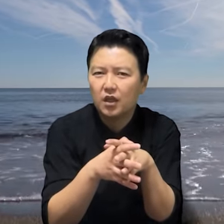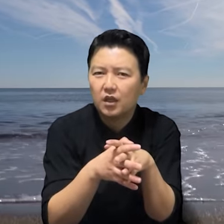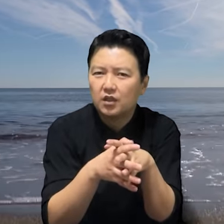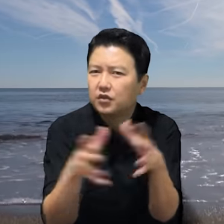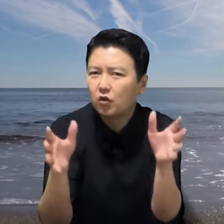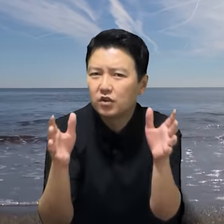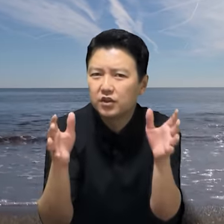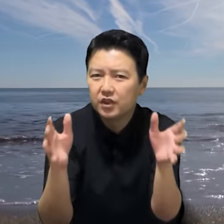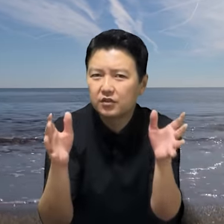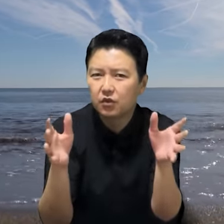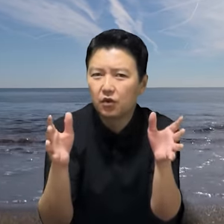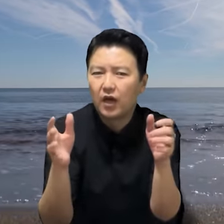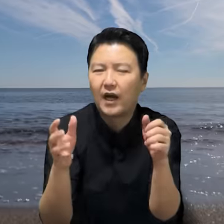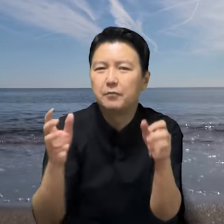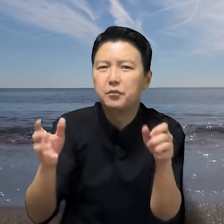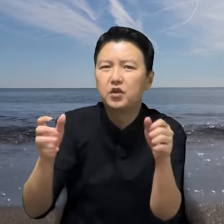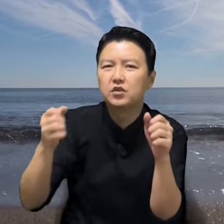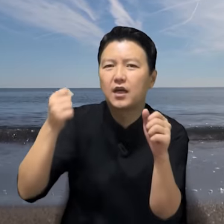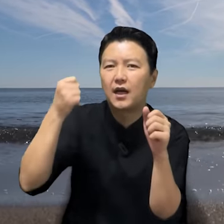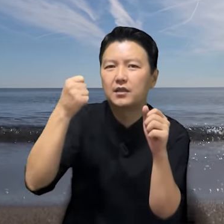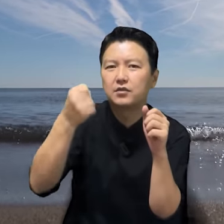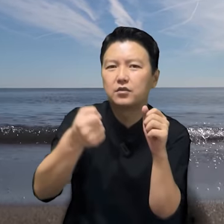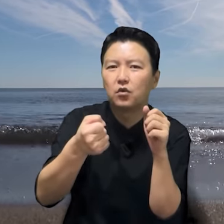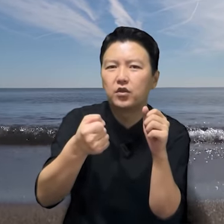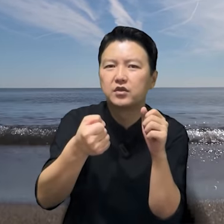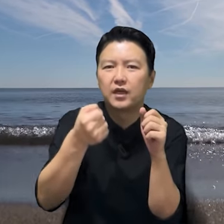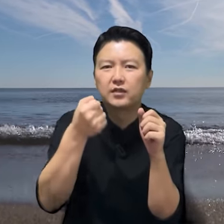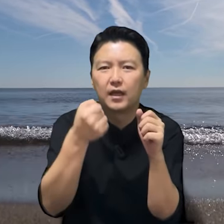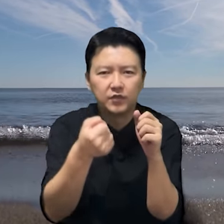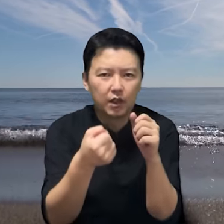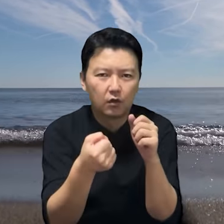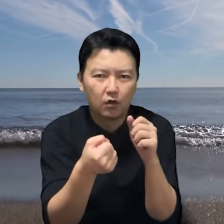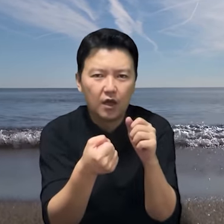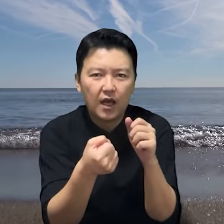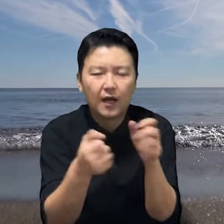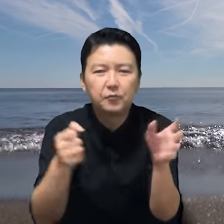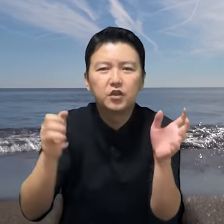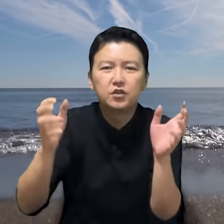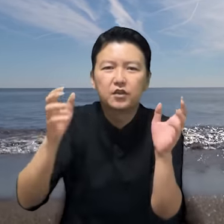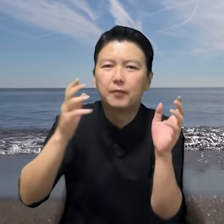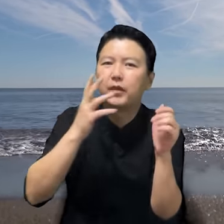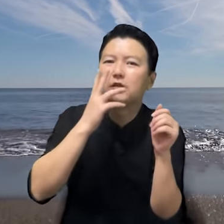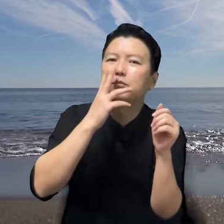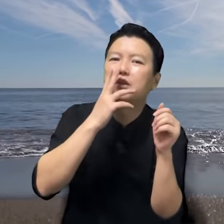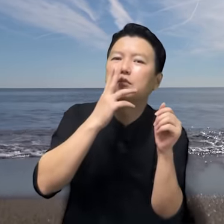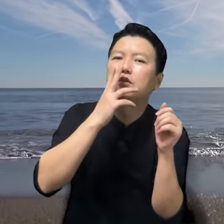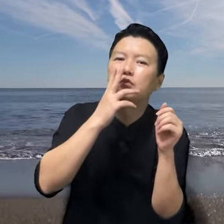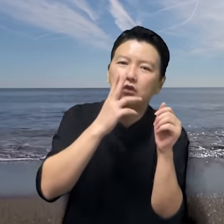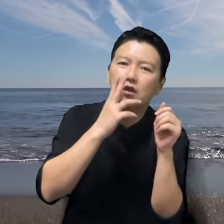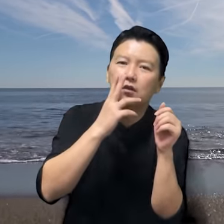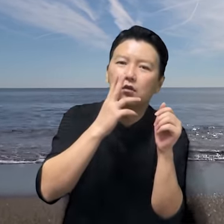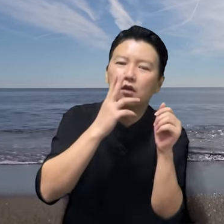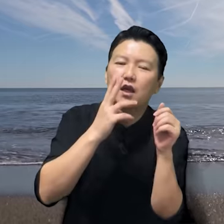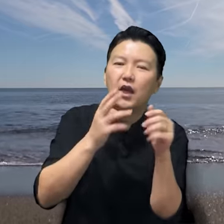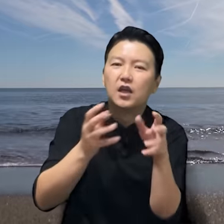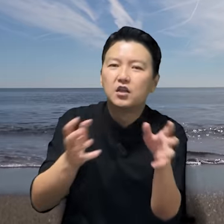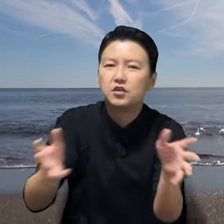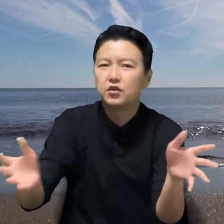그리고 그 셋은요 한 명은 칼을 들고 경찰을 감시하고 한 명은 담배를 피며 구경하고 그리고